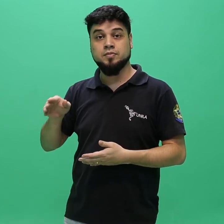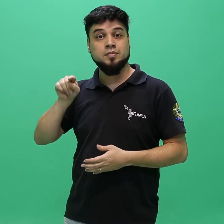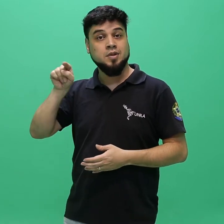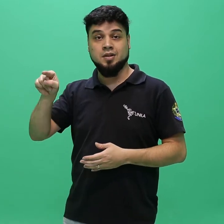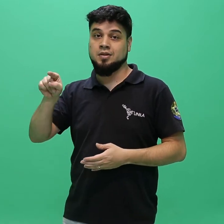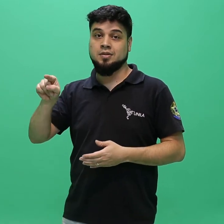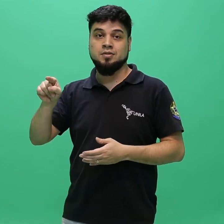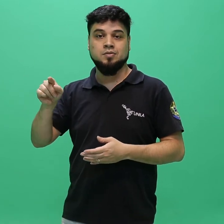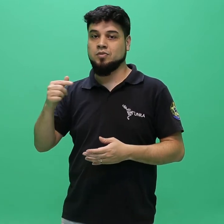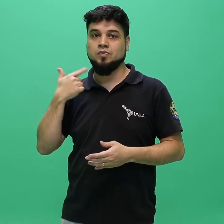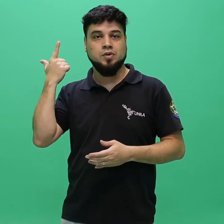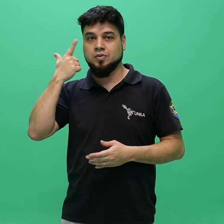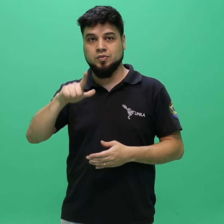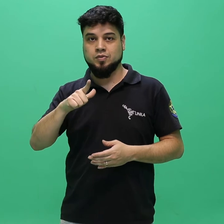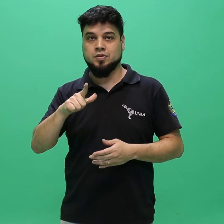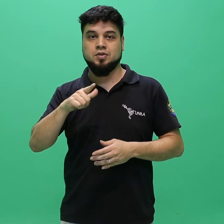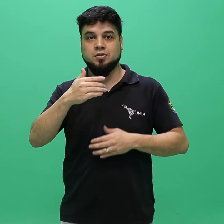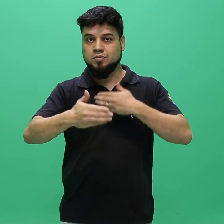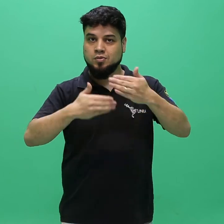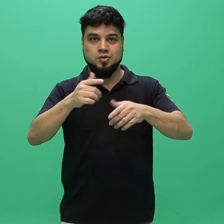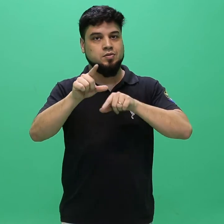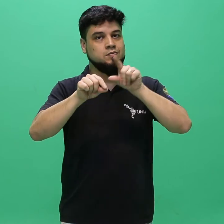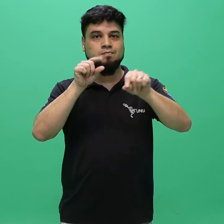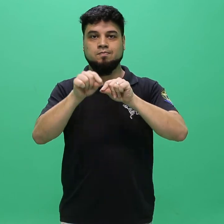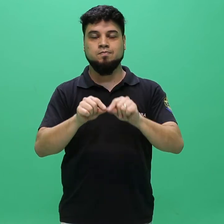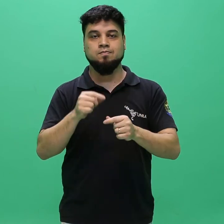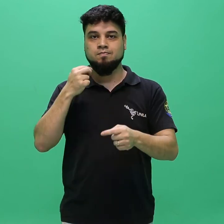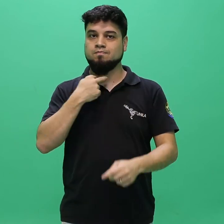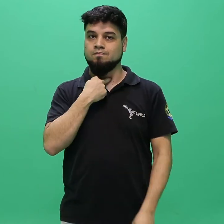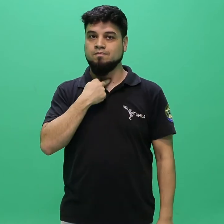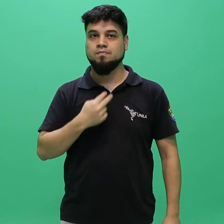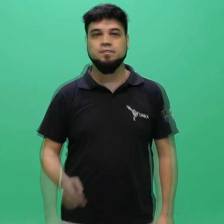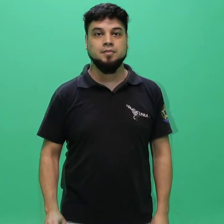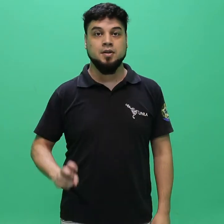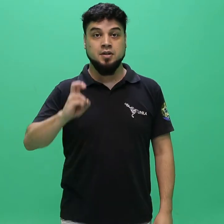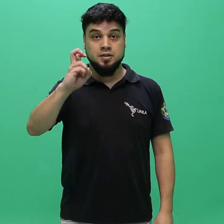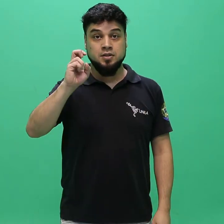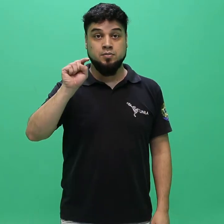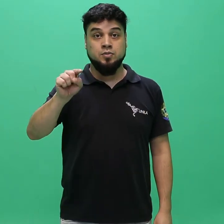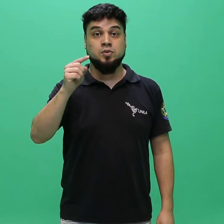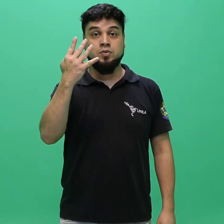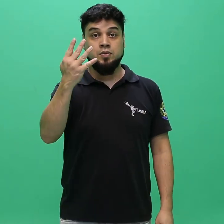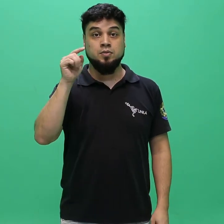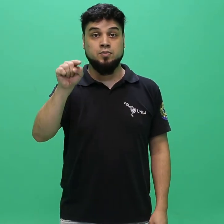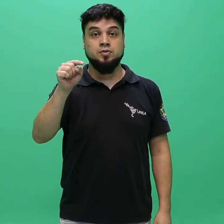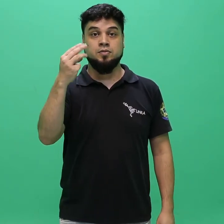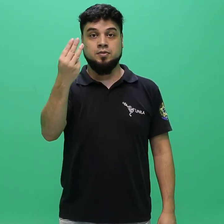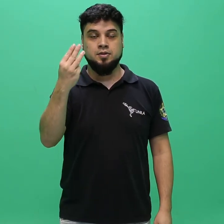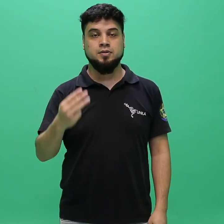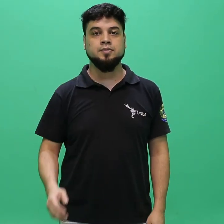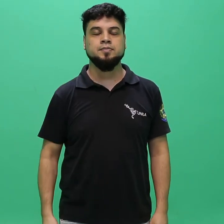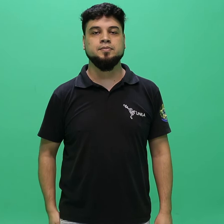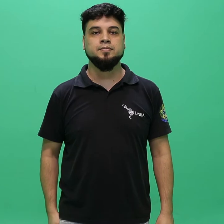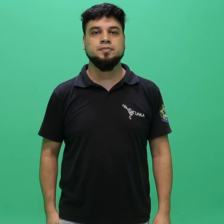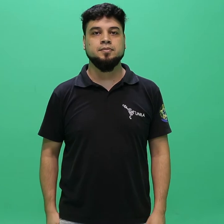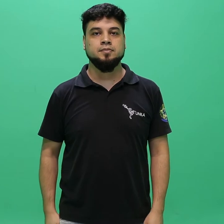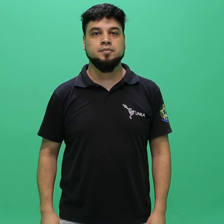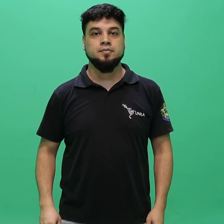automaticamente eliminado do processo seletivo. 5.4.3. A